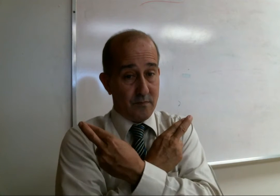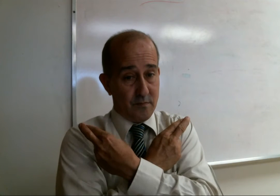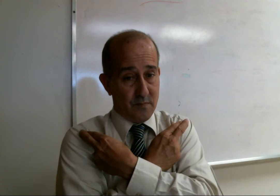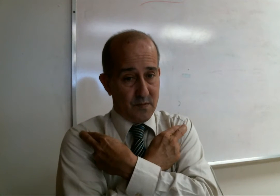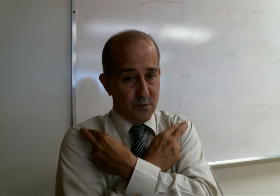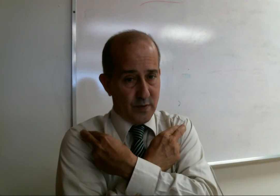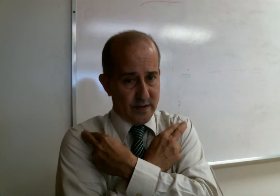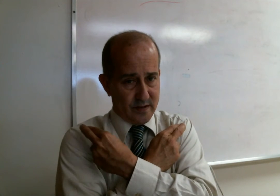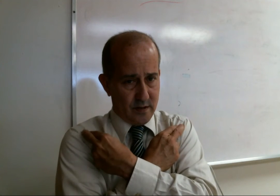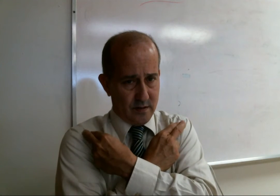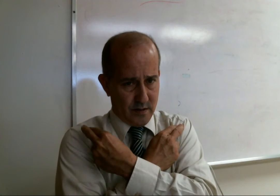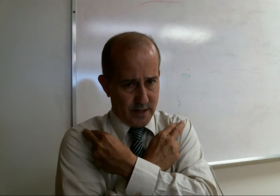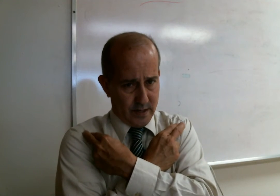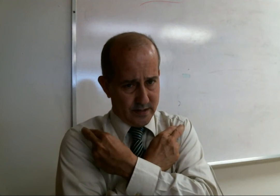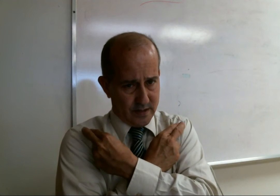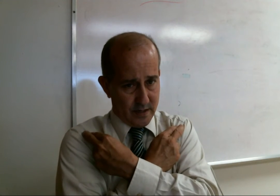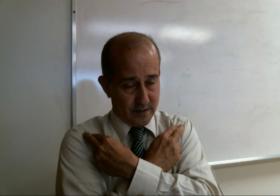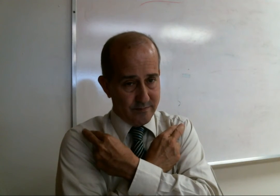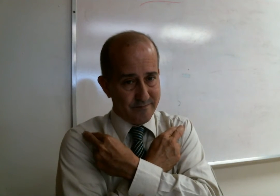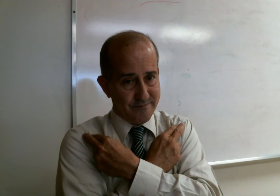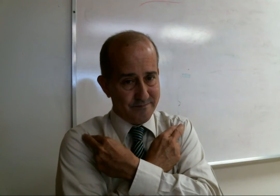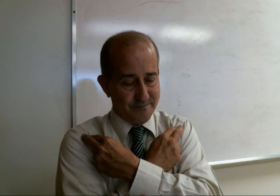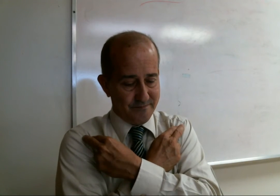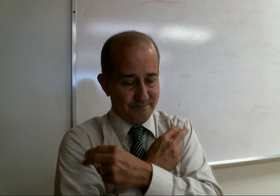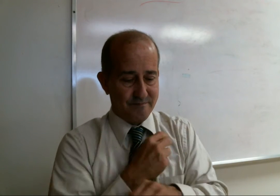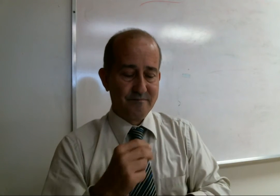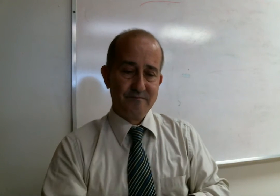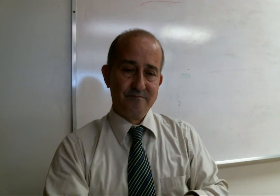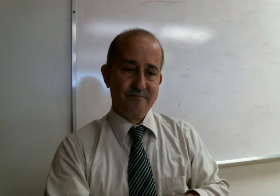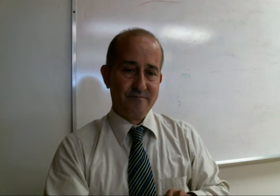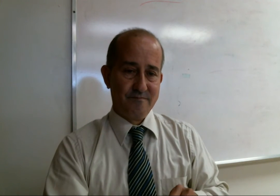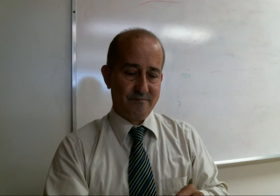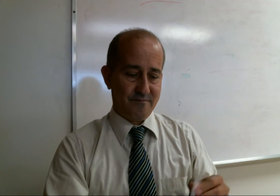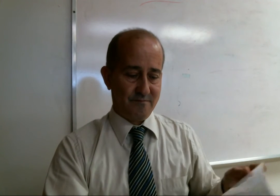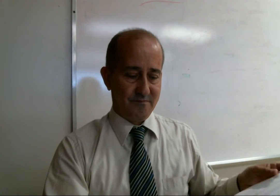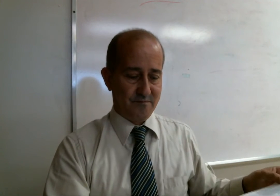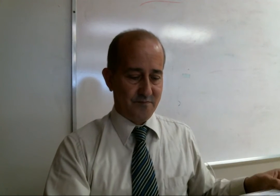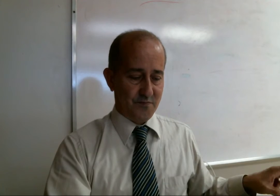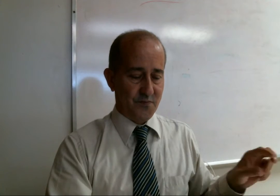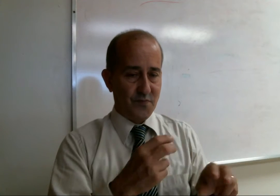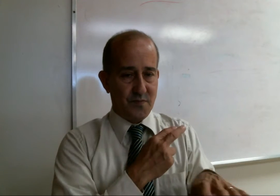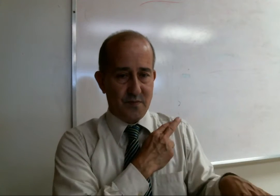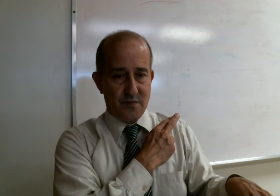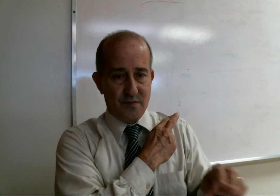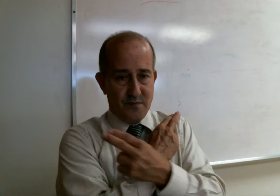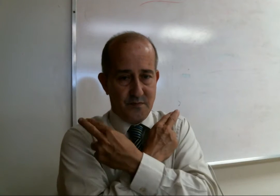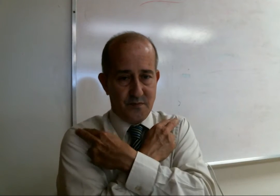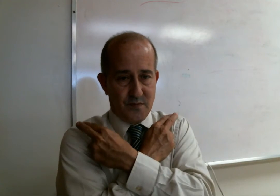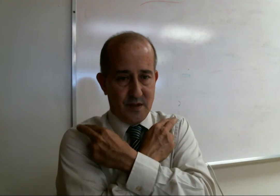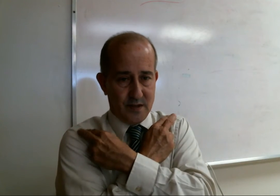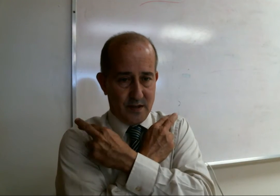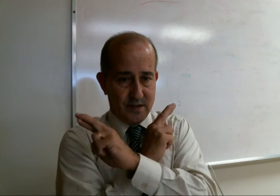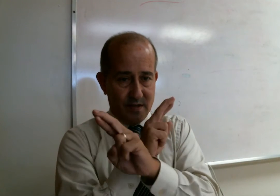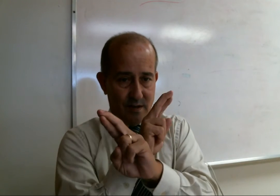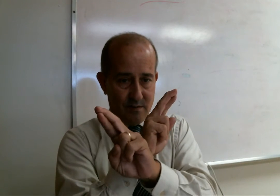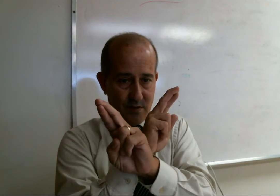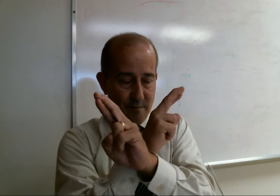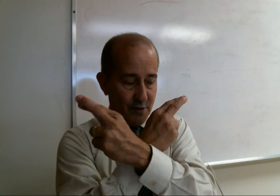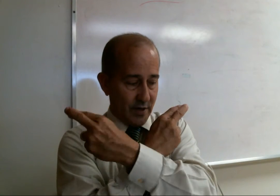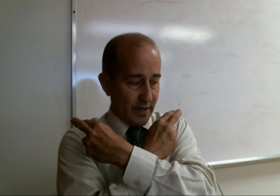rest, descansar, descansar, con las manos en